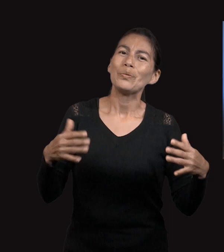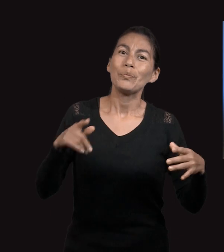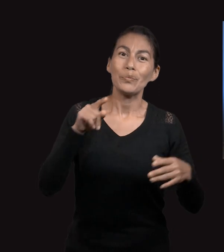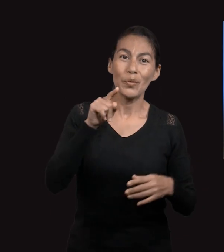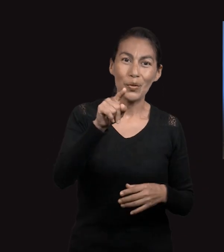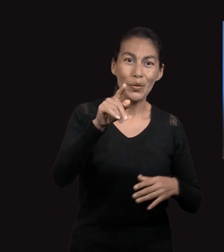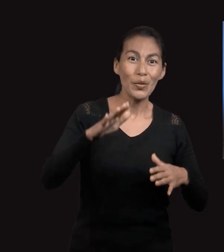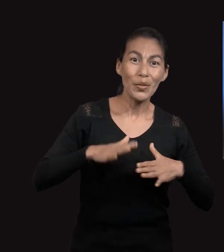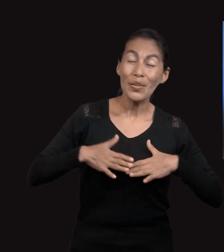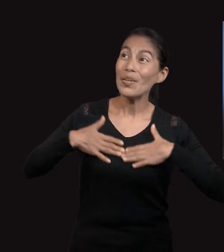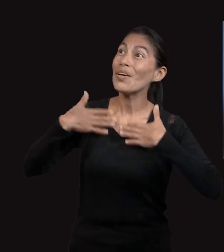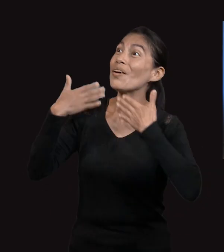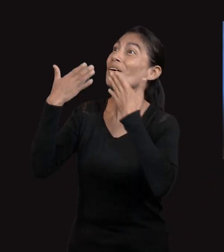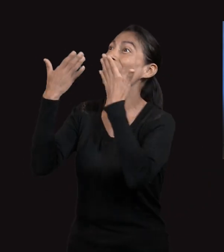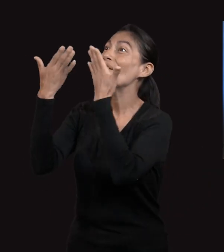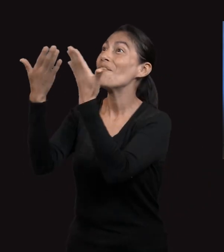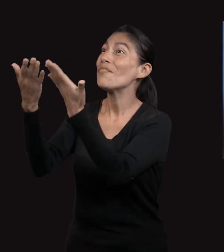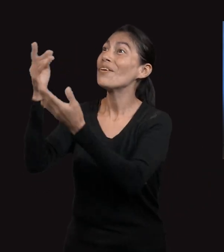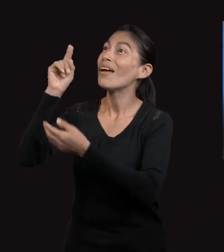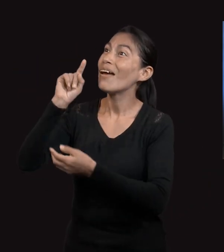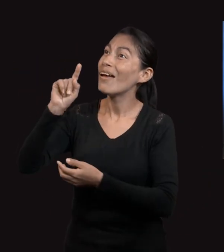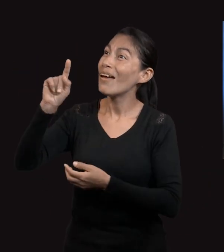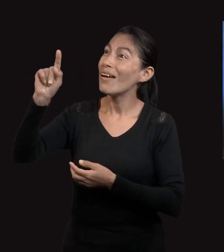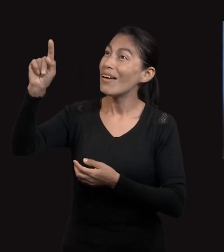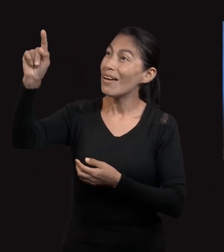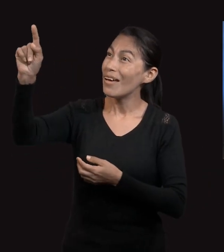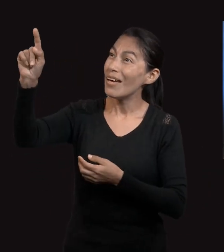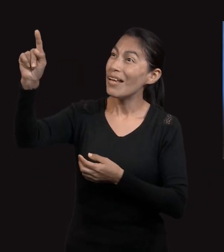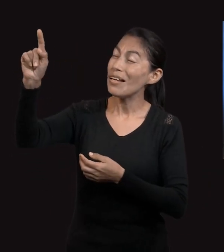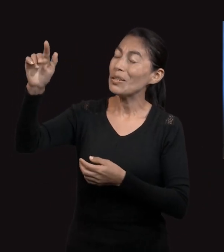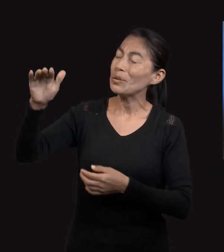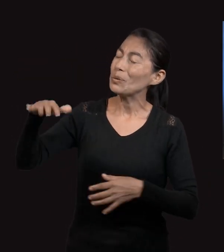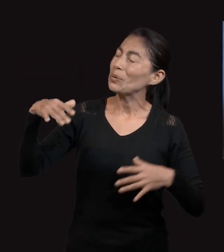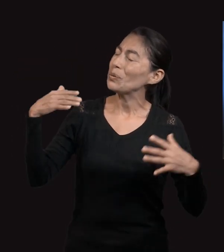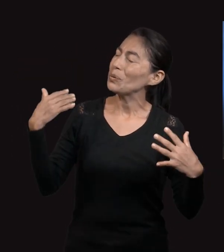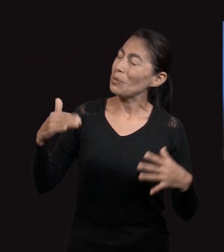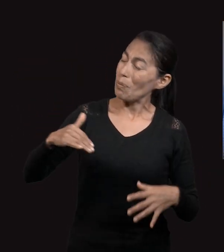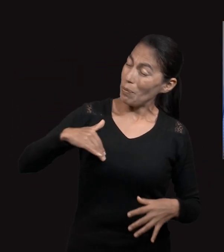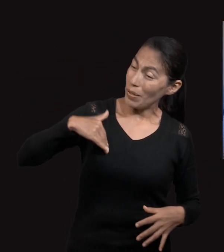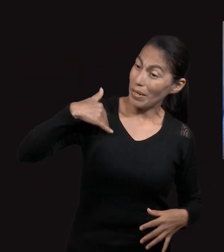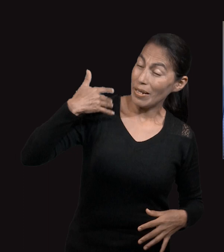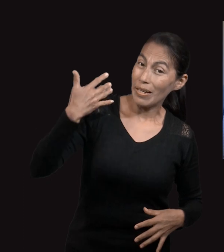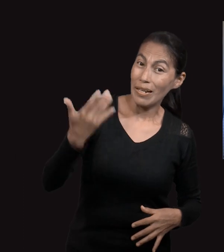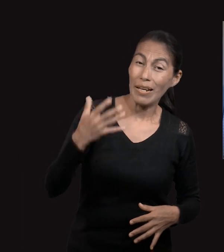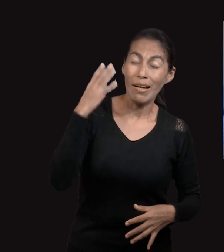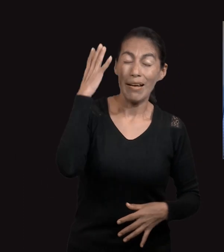en Y Él hará Cosas